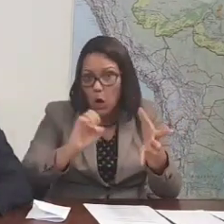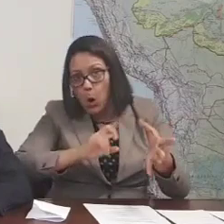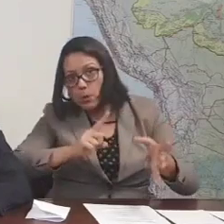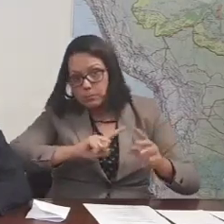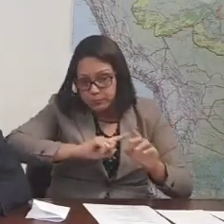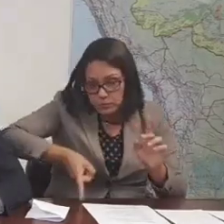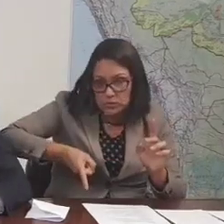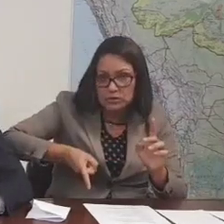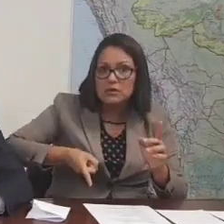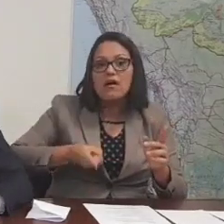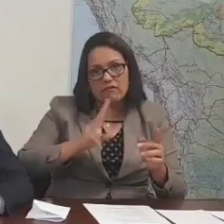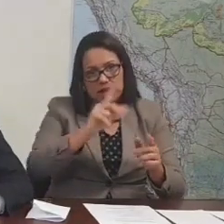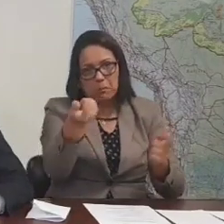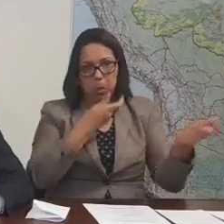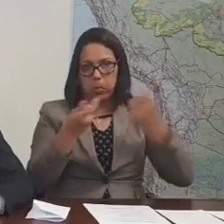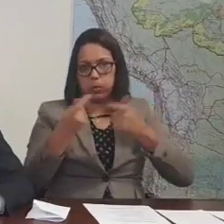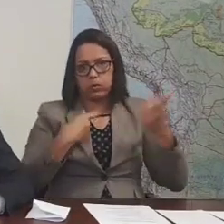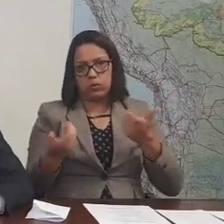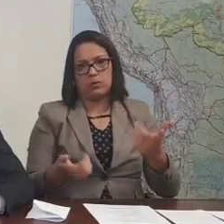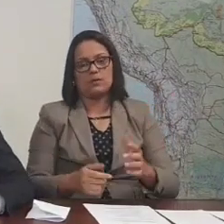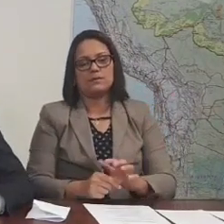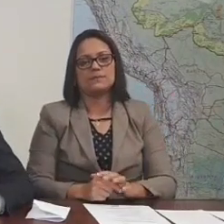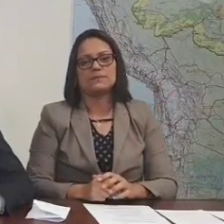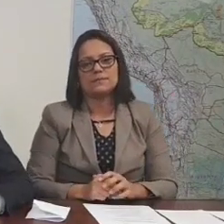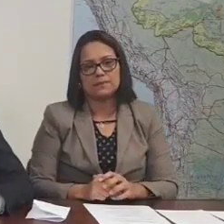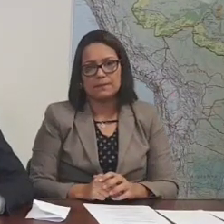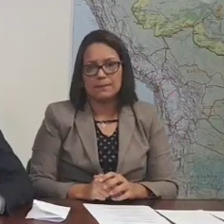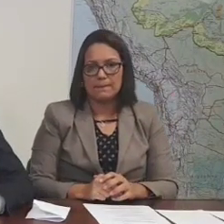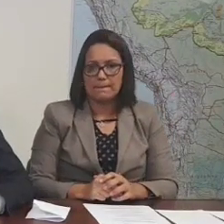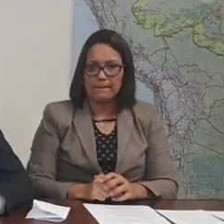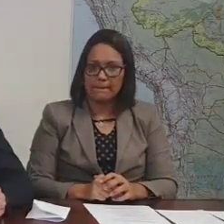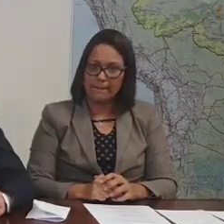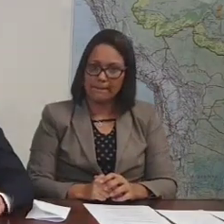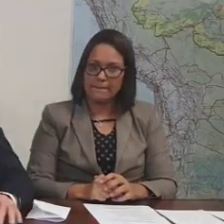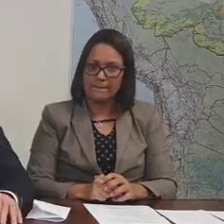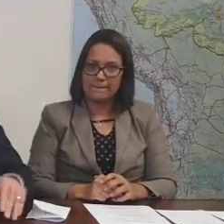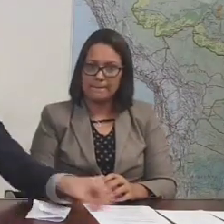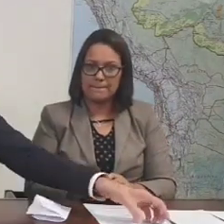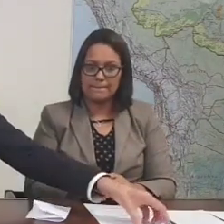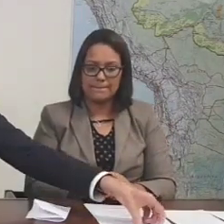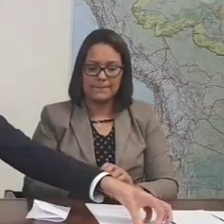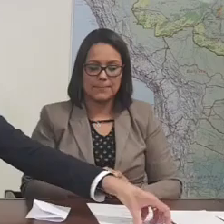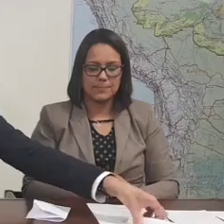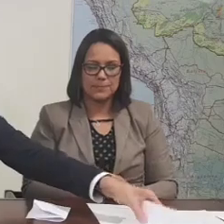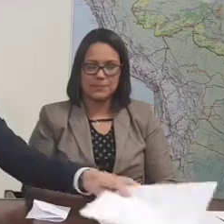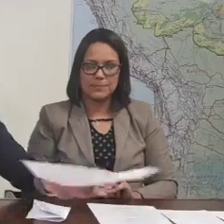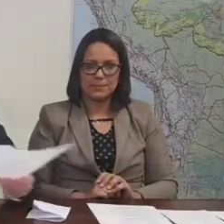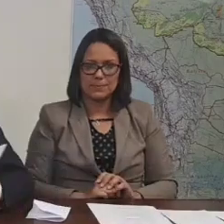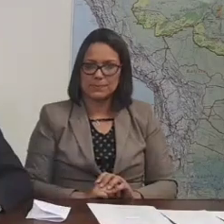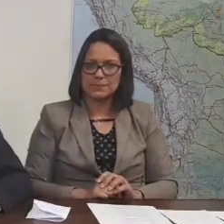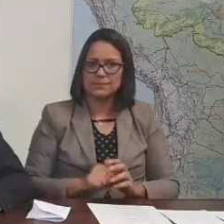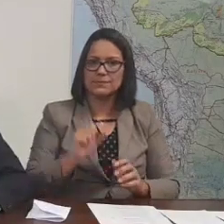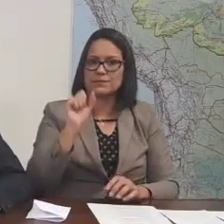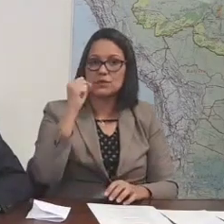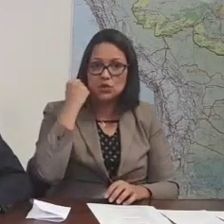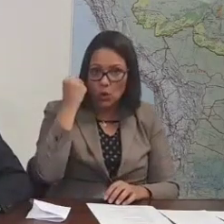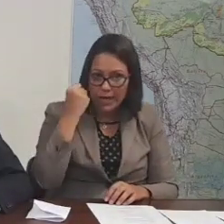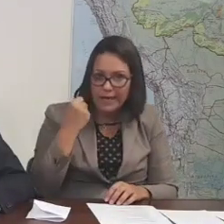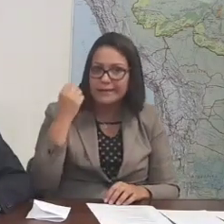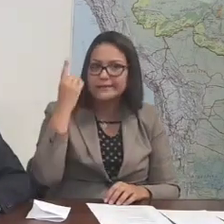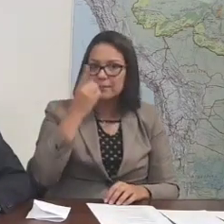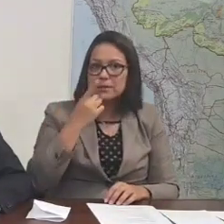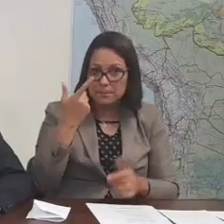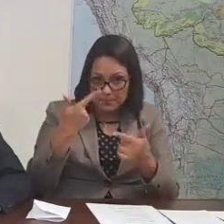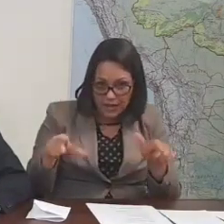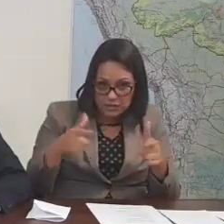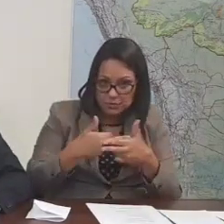Você vai levantando de qualquer maneira. Esse pessoal tem que entender por quê. Marcelo. Se entender... Bem, Soraya e Aline, mais alguma coisa? Eu